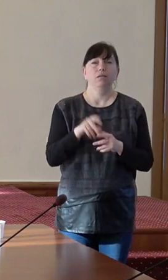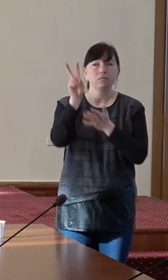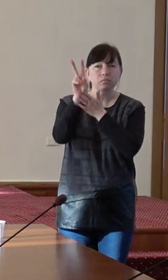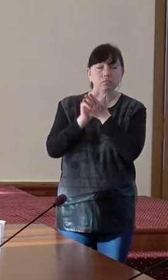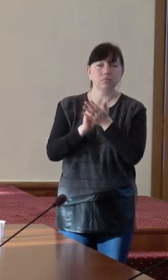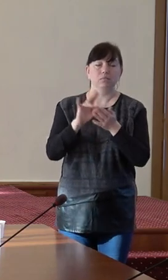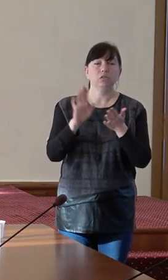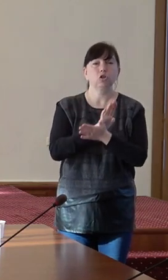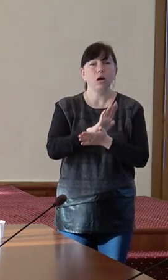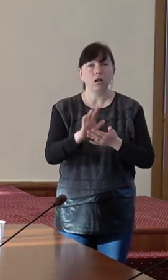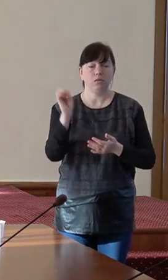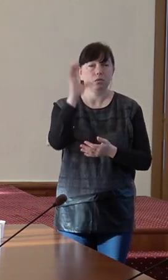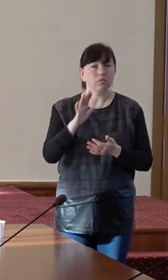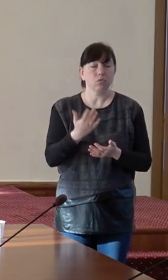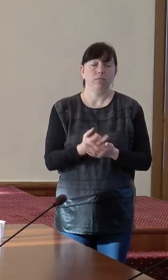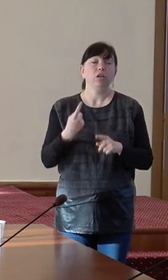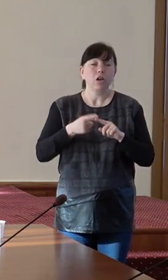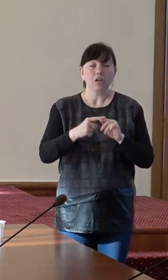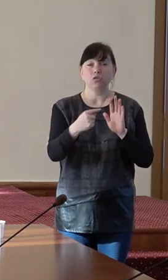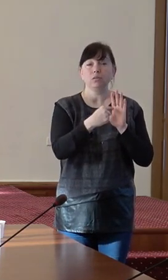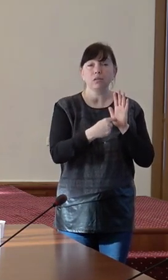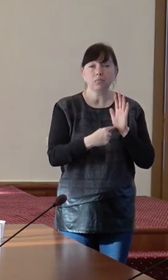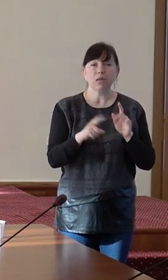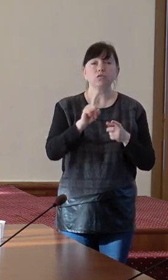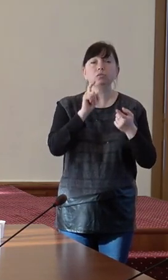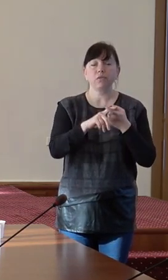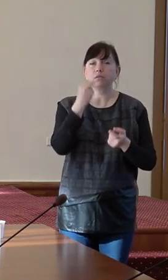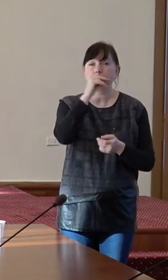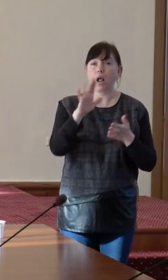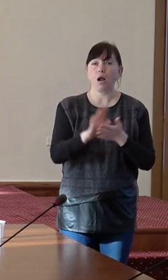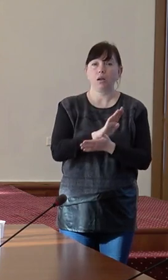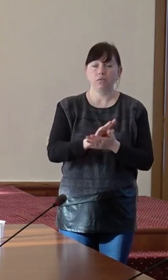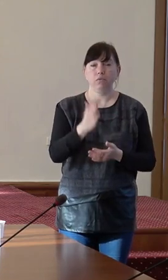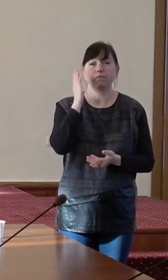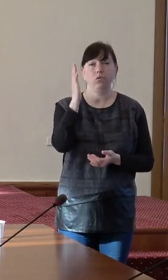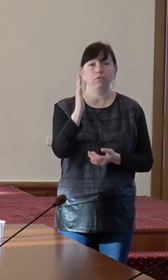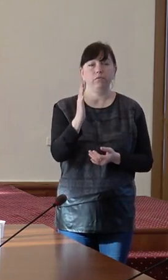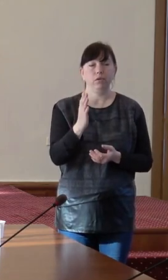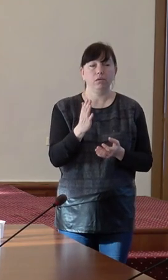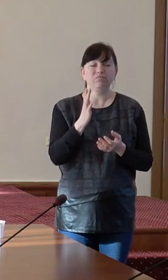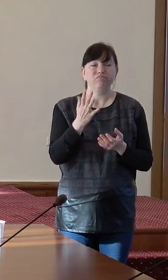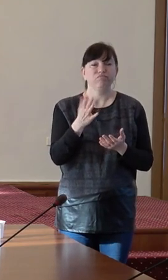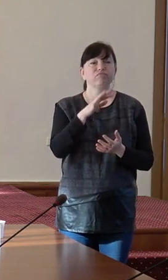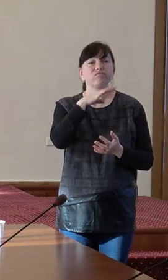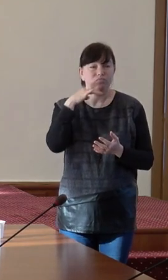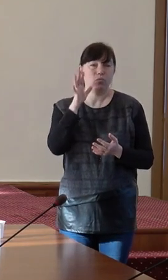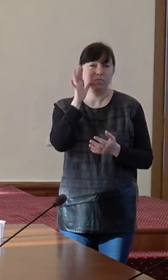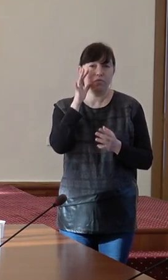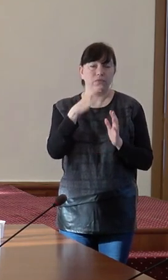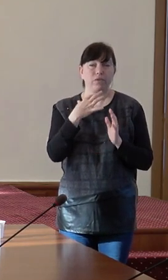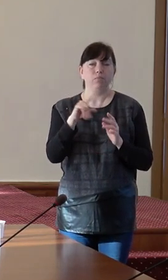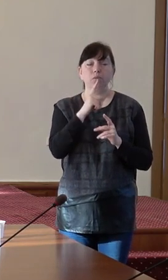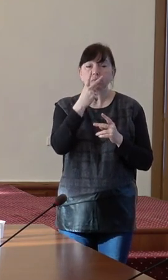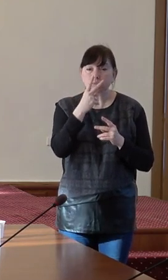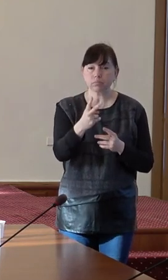standardelor de calitate deci aceste aspecte legați din bunătățirea calității vor lua ceva timp pentru a